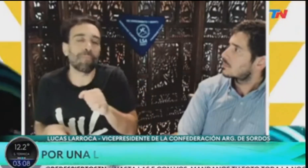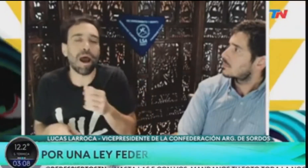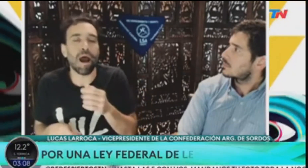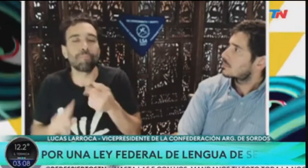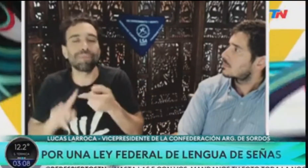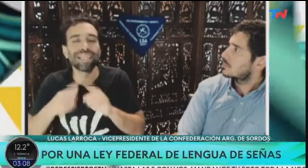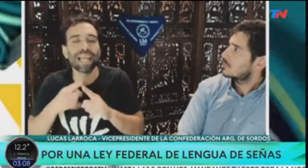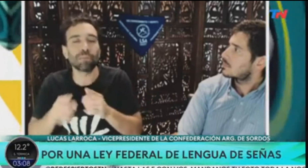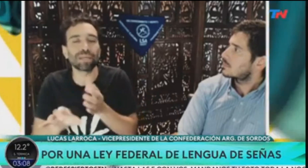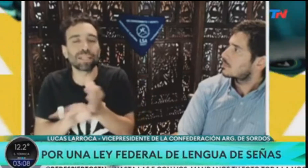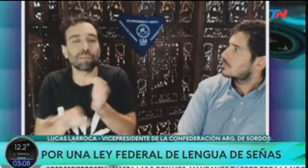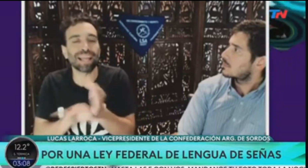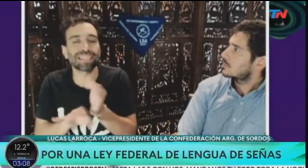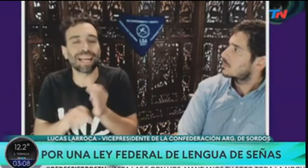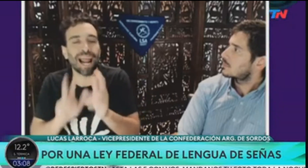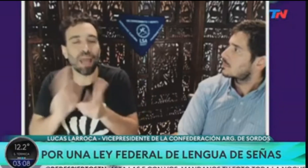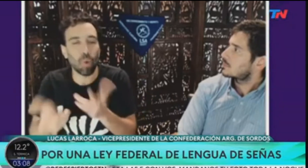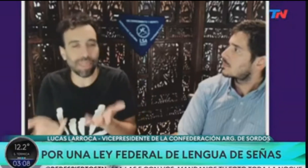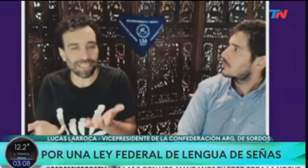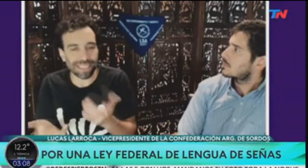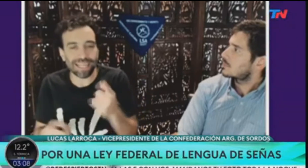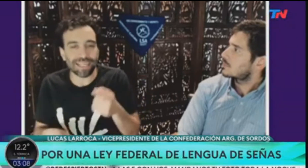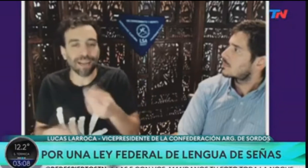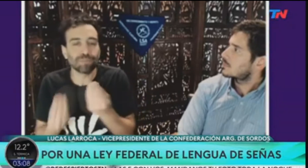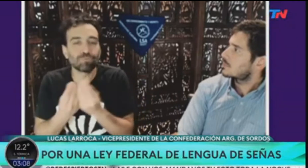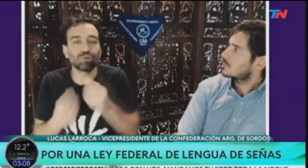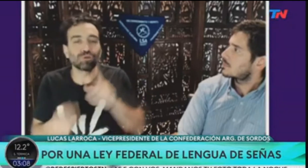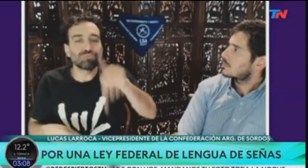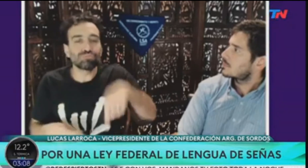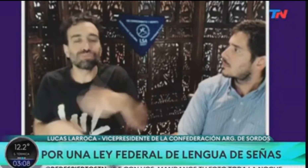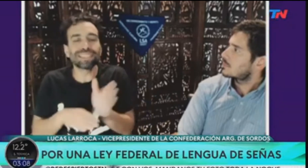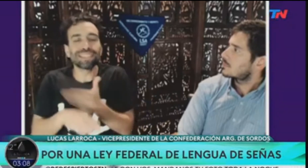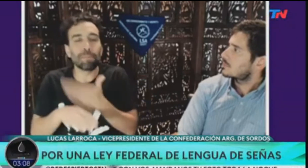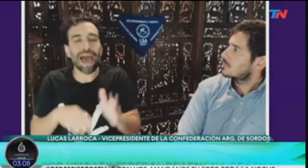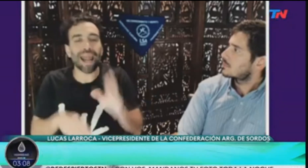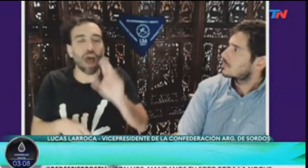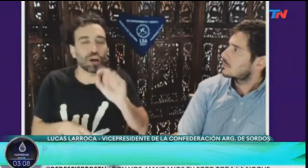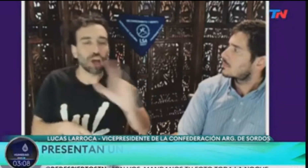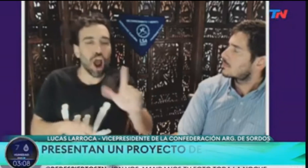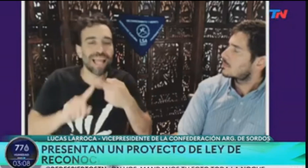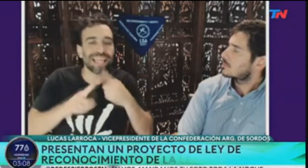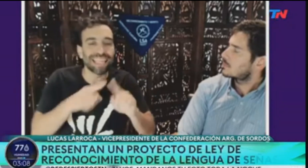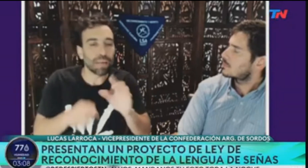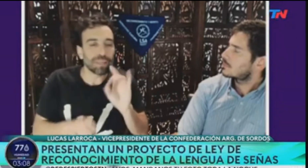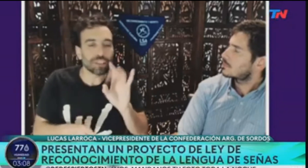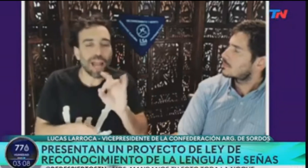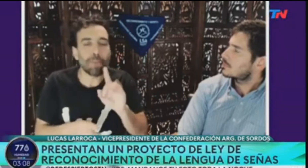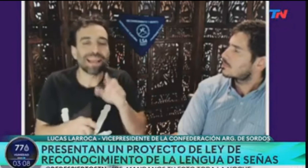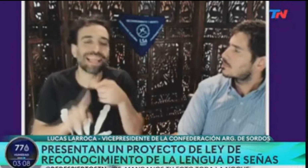Hay muchas universidades, por ejemplo,